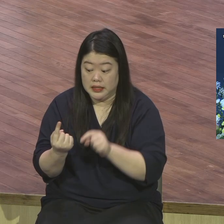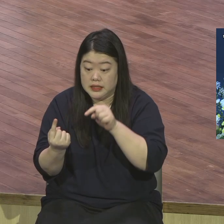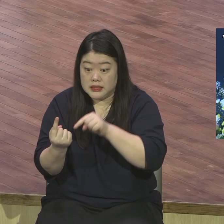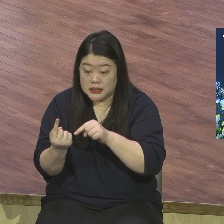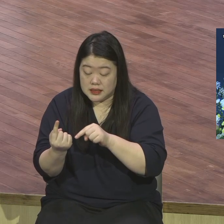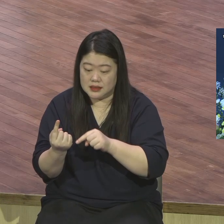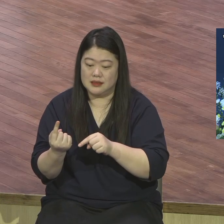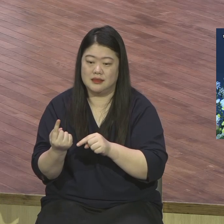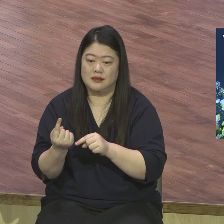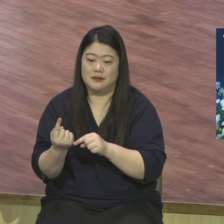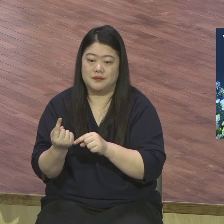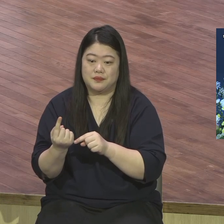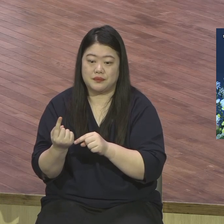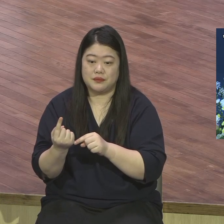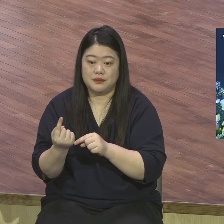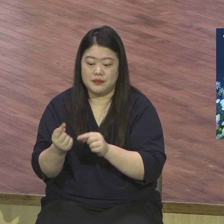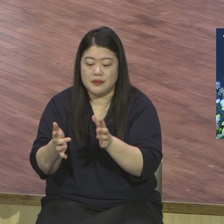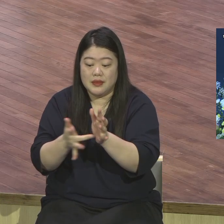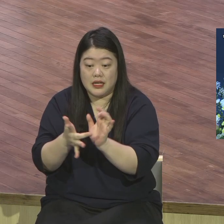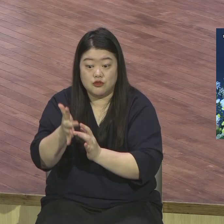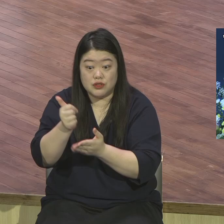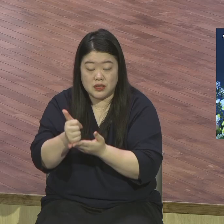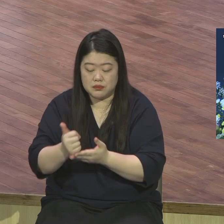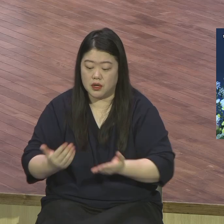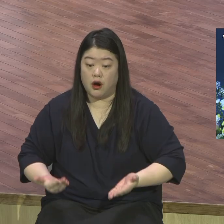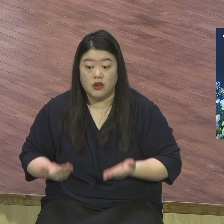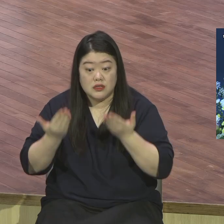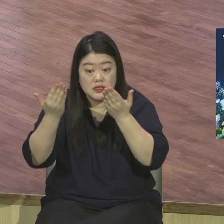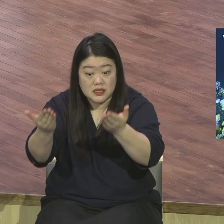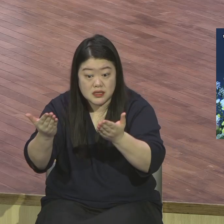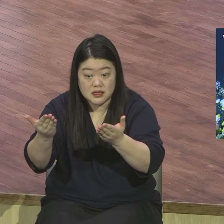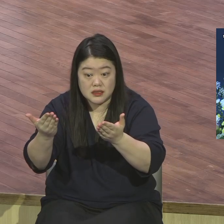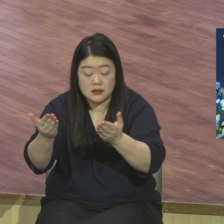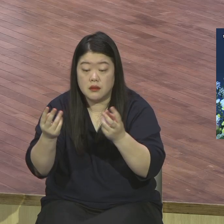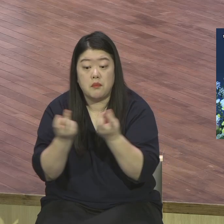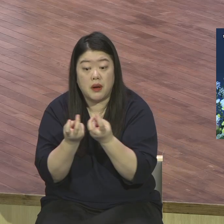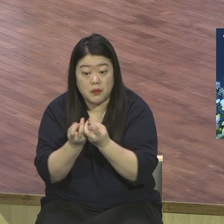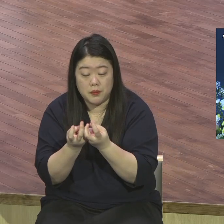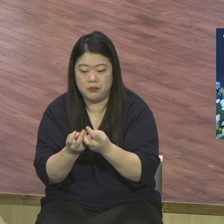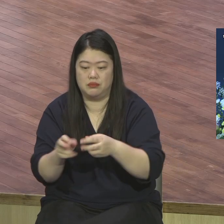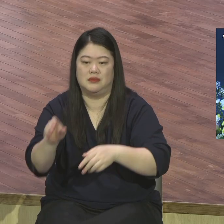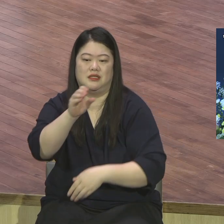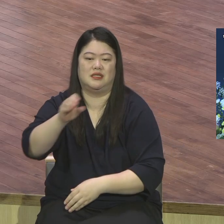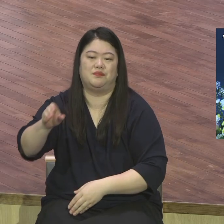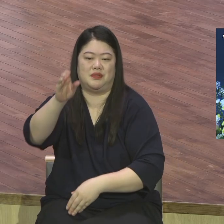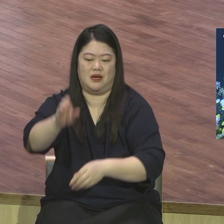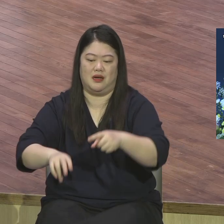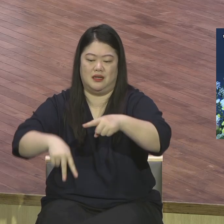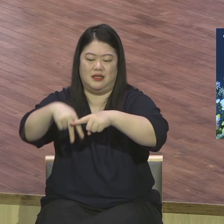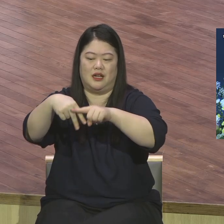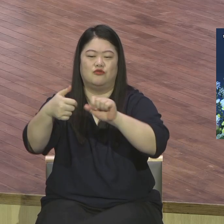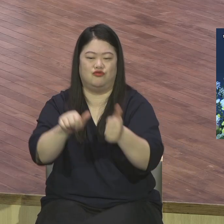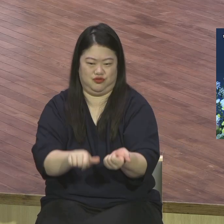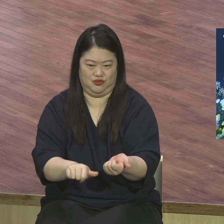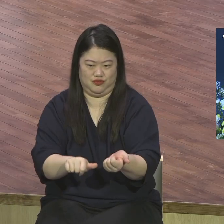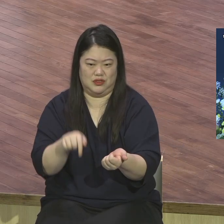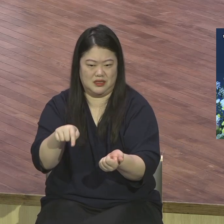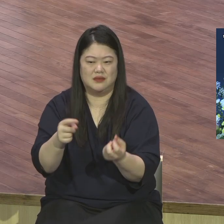헌신의 핵심이 뭐냐 예수님의 헌신의 핵심은 십자가의 죽음입니다 예수님께서는